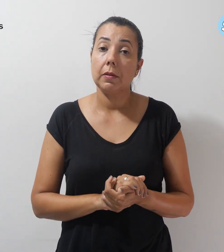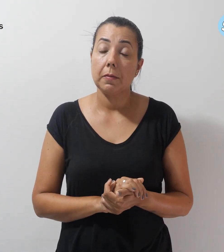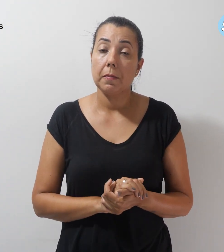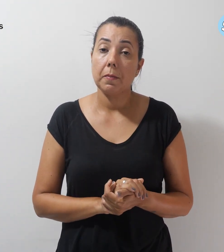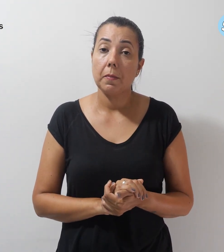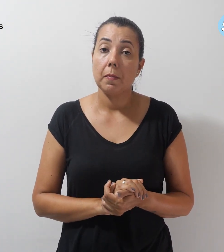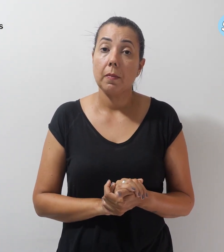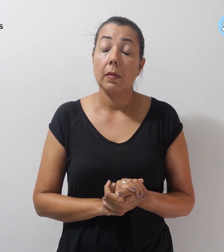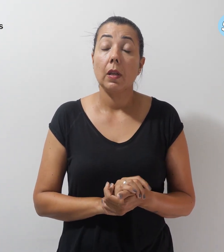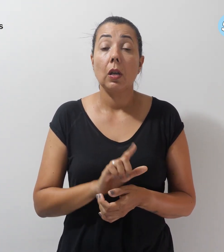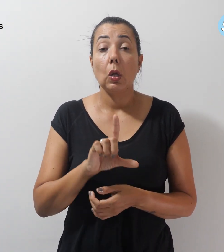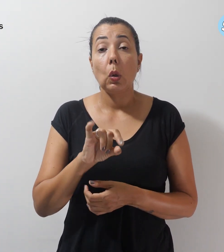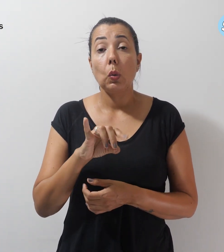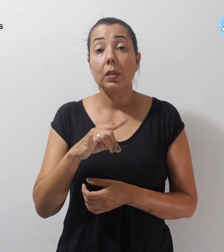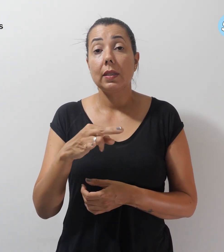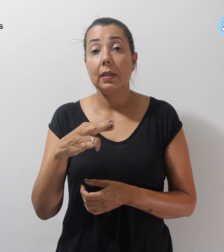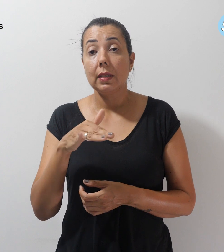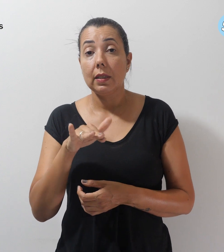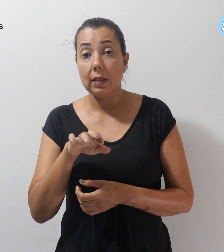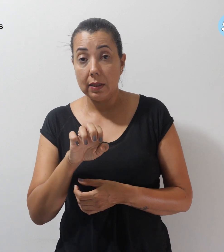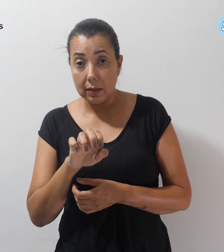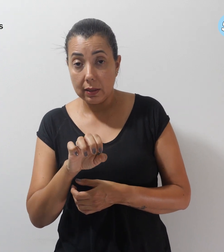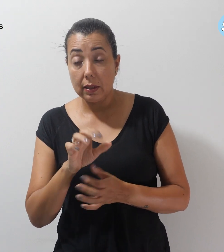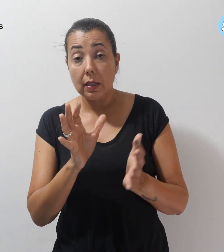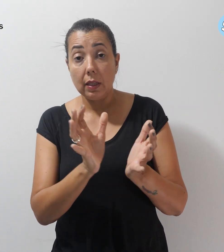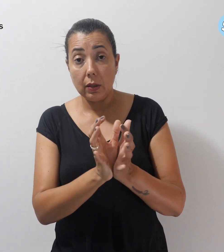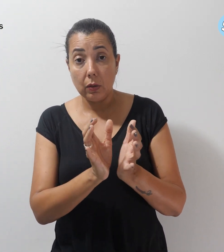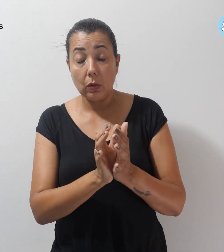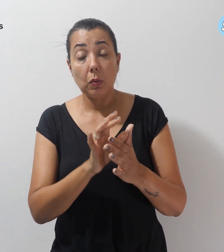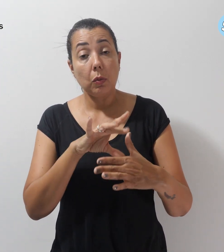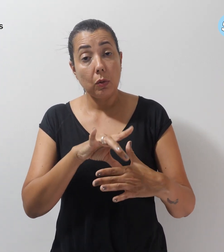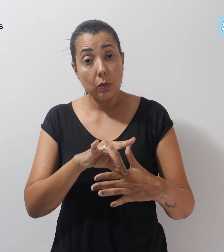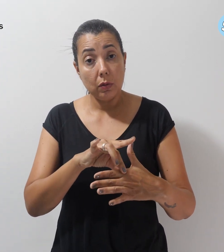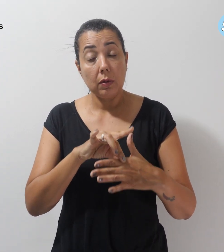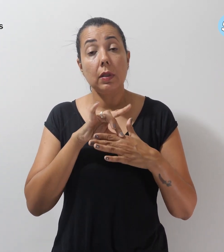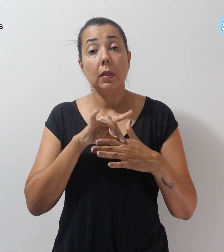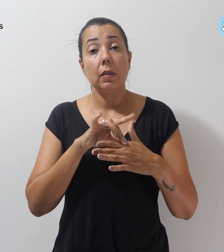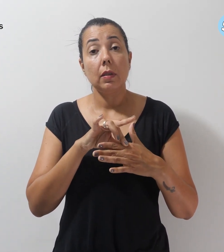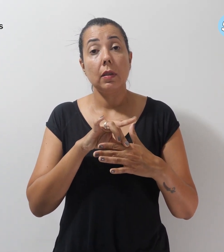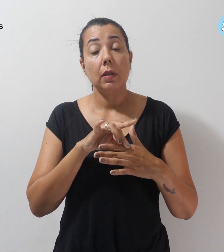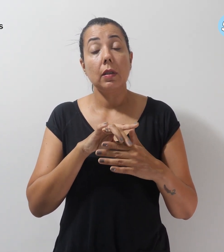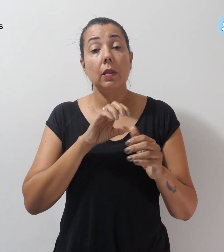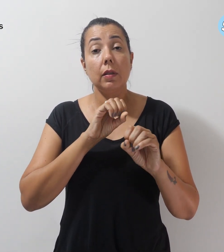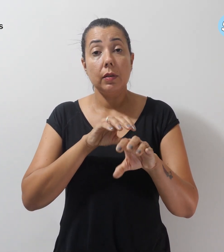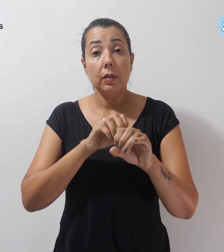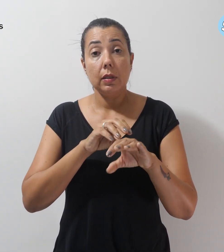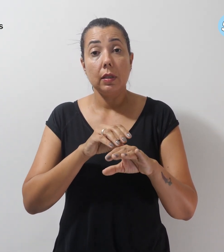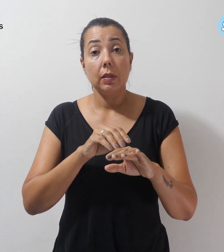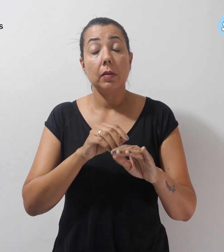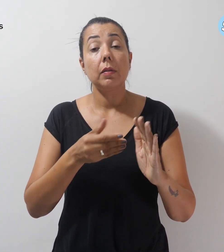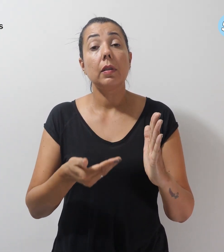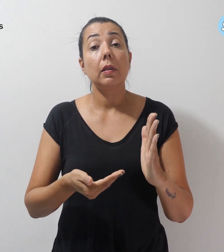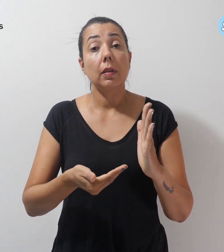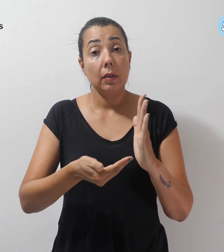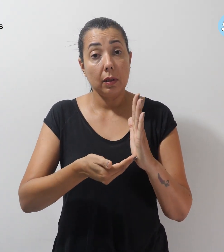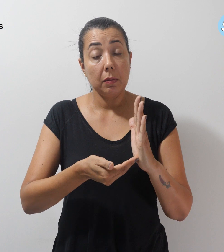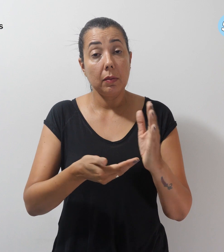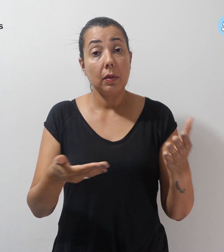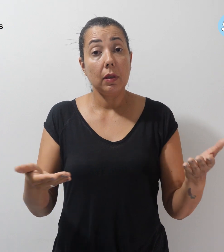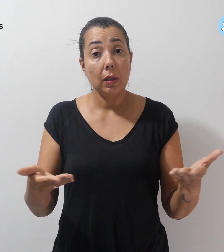Luciene Cavalcante é membra titular da Comissão de Educação da Câmara, a partir da